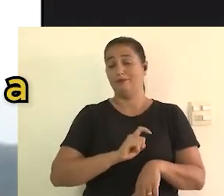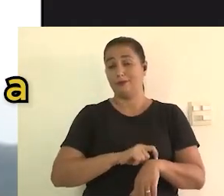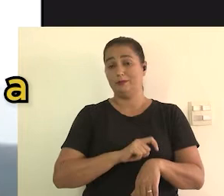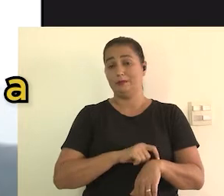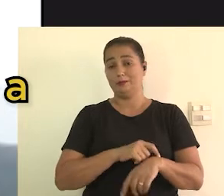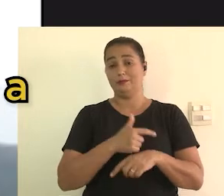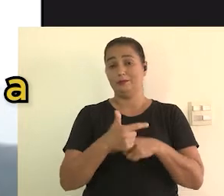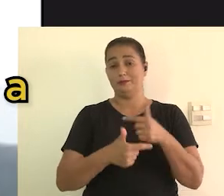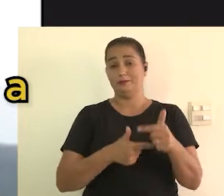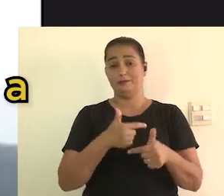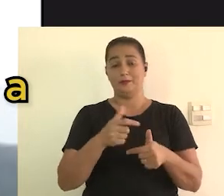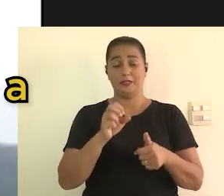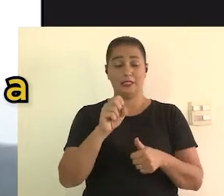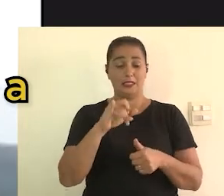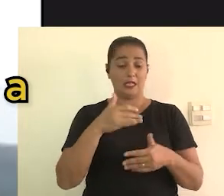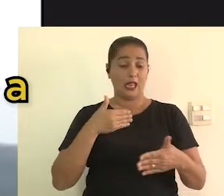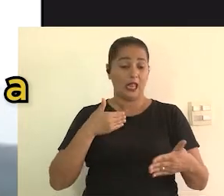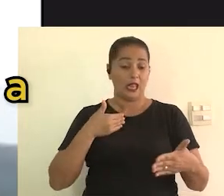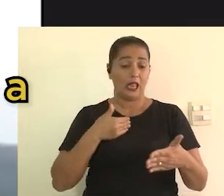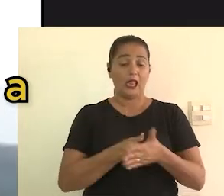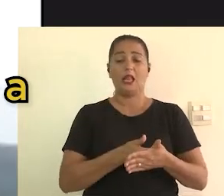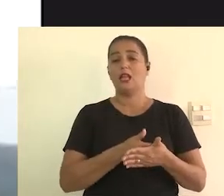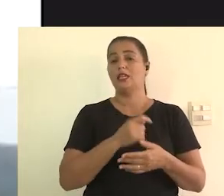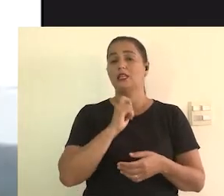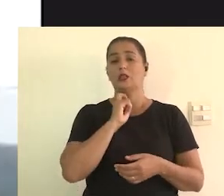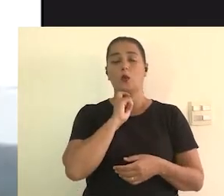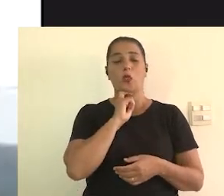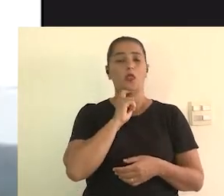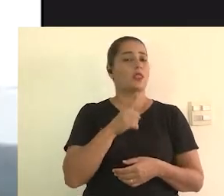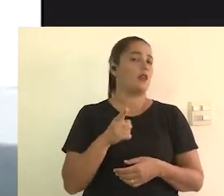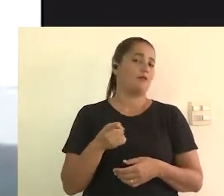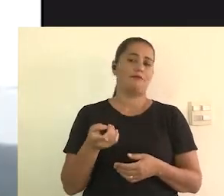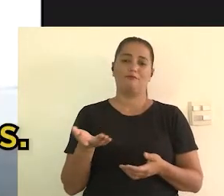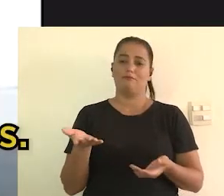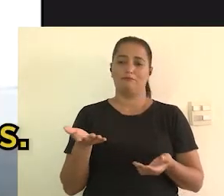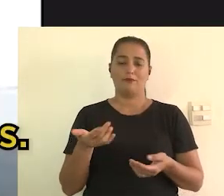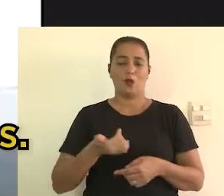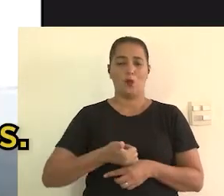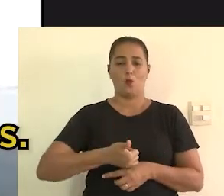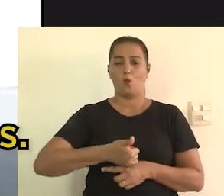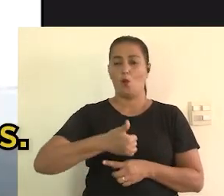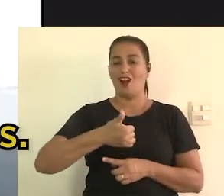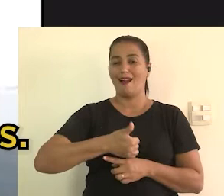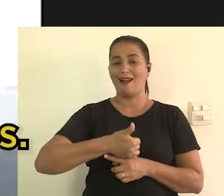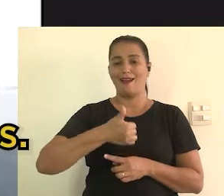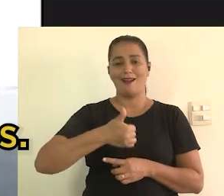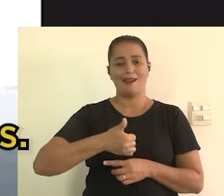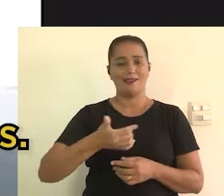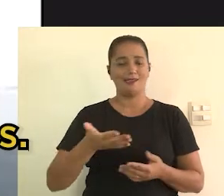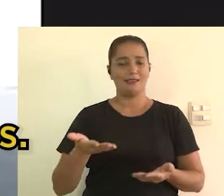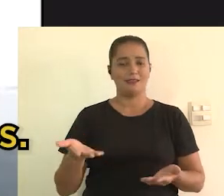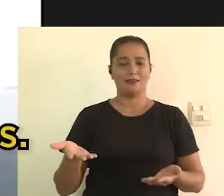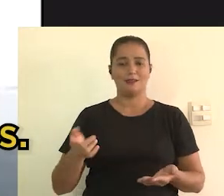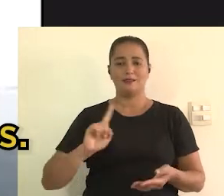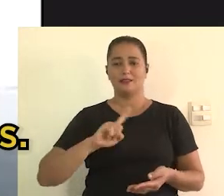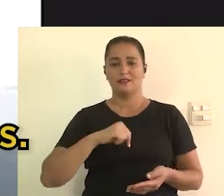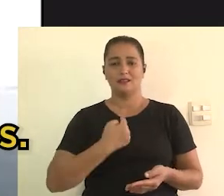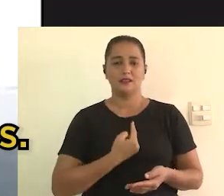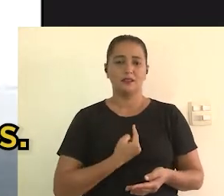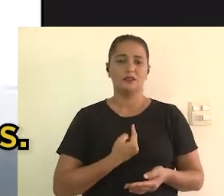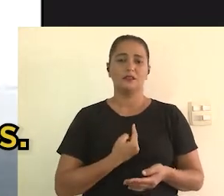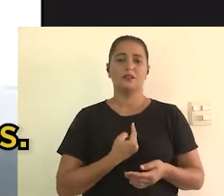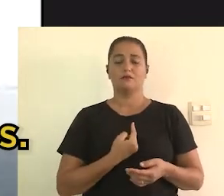mensagem que a se pretende transmitir através daquela obra. Então, se o tempo for muito exíguo, nós não